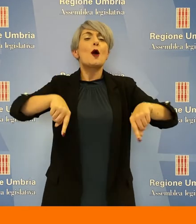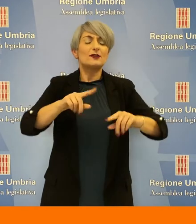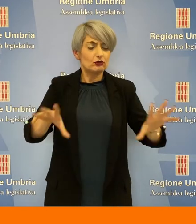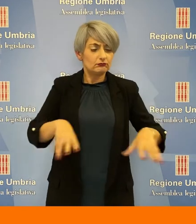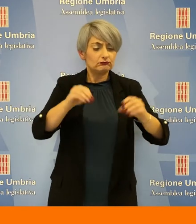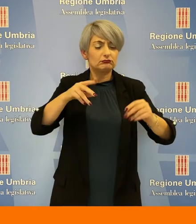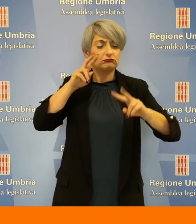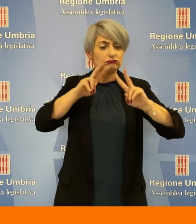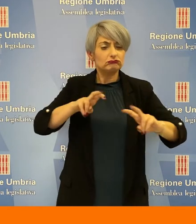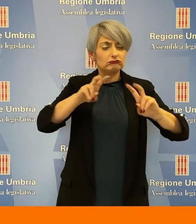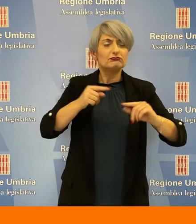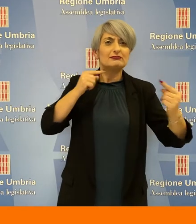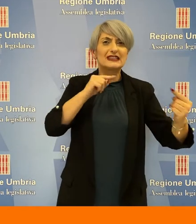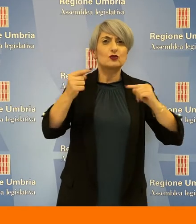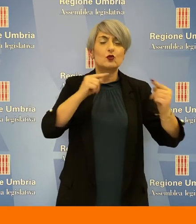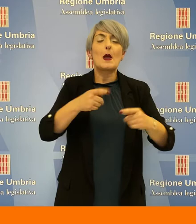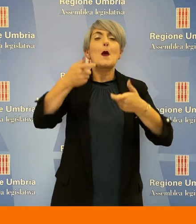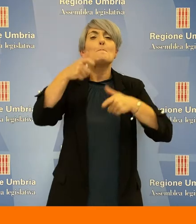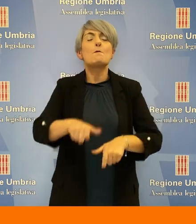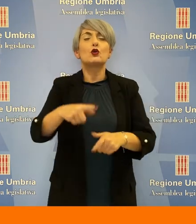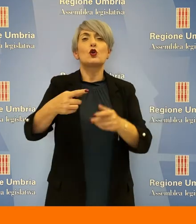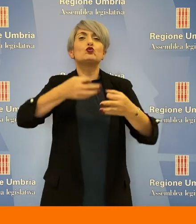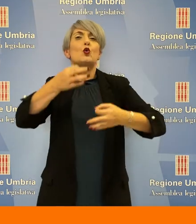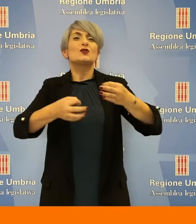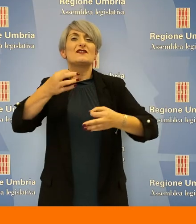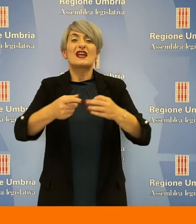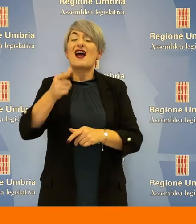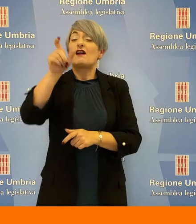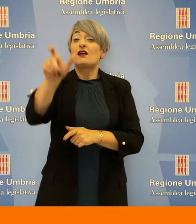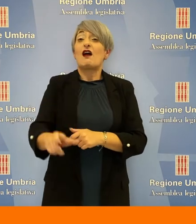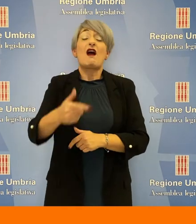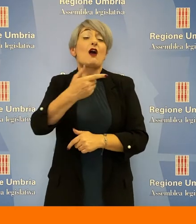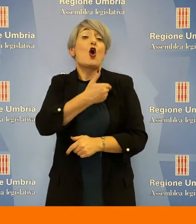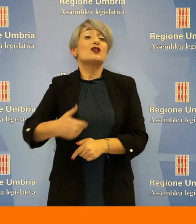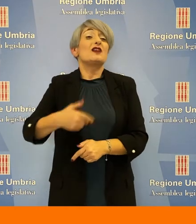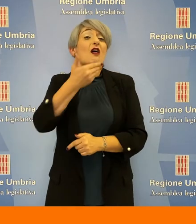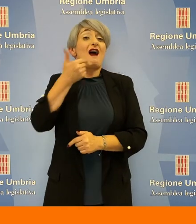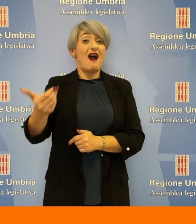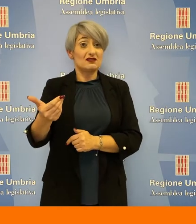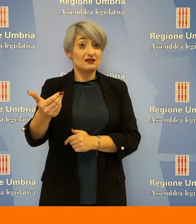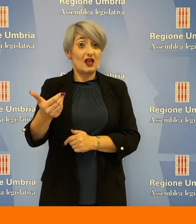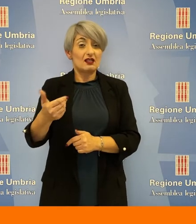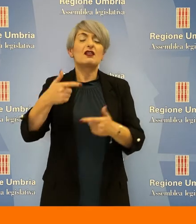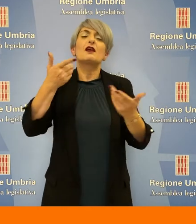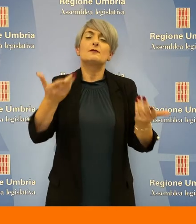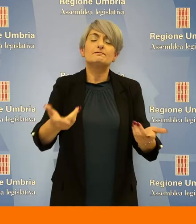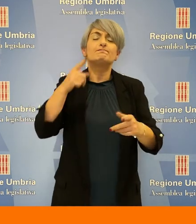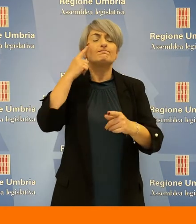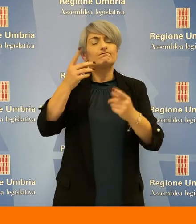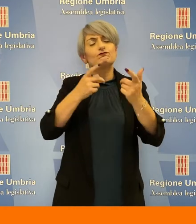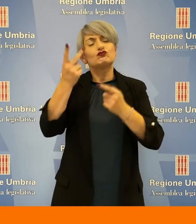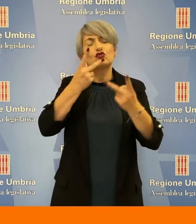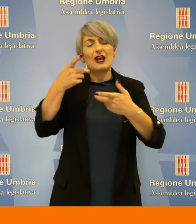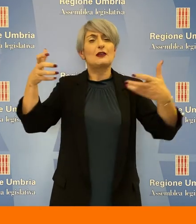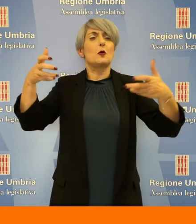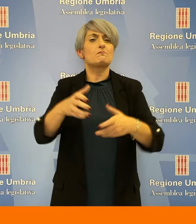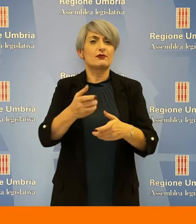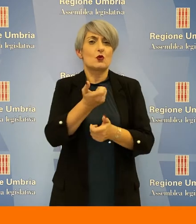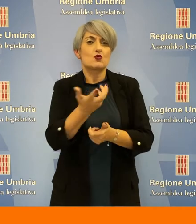commissione ha iniziato a discutere sulle modalità di giustificazione delle assenze dei consiglieri ipotizzando una riduzione delle fattispecie